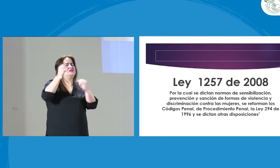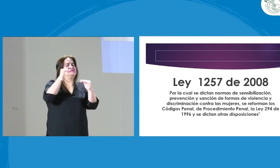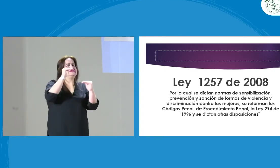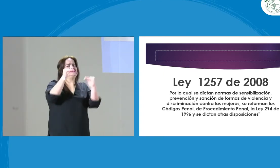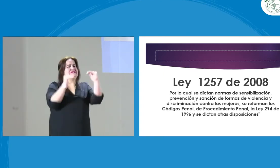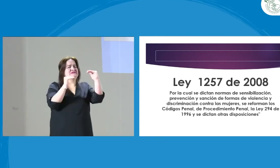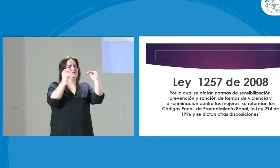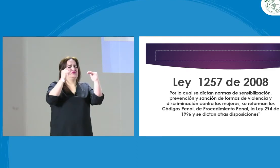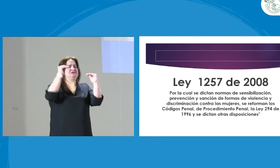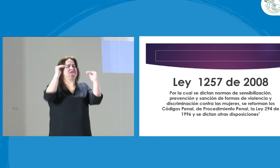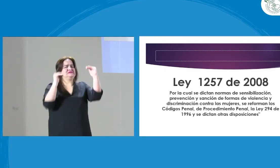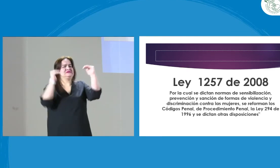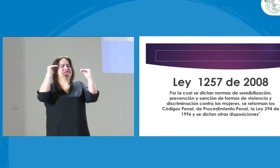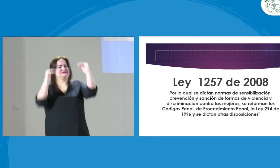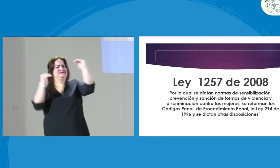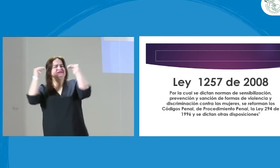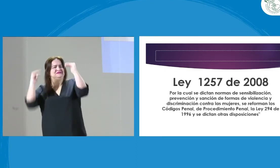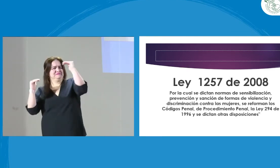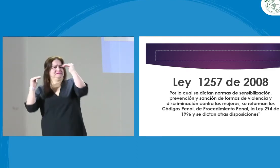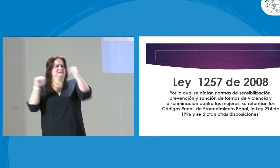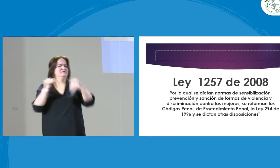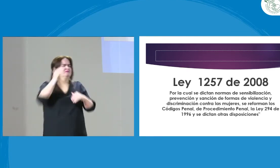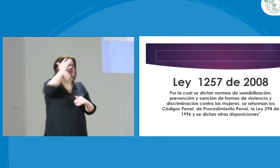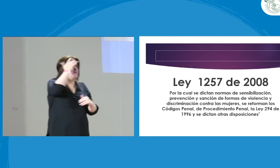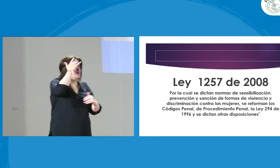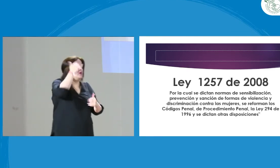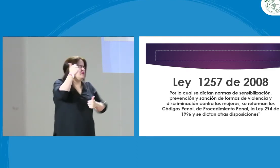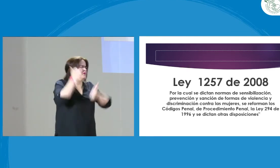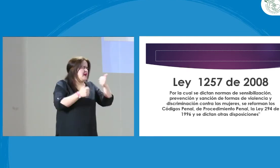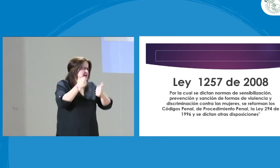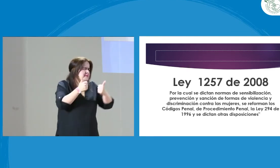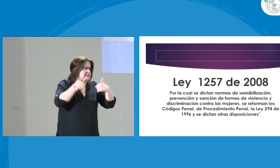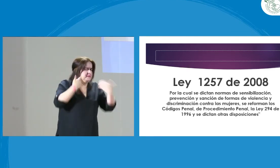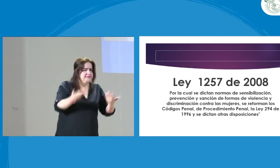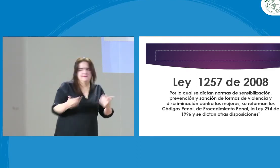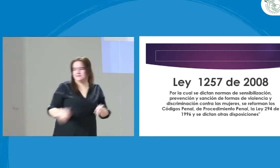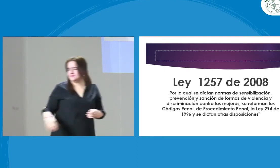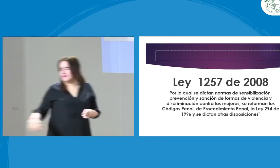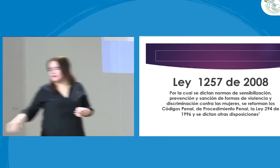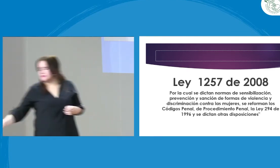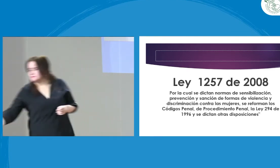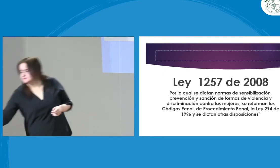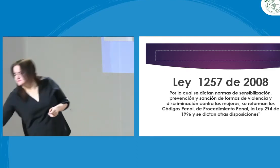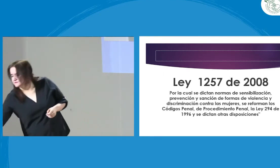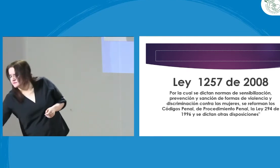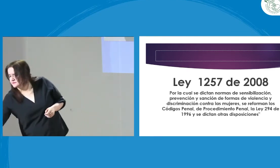Colombia? Tenemos muchos problemas y es que vemos que las mujeres están en desventaja. ¿Pero por qué? ¿Por qué pasa esto?